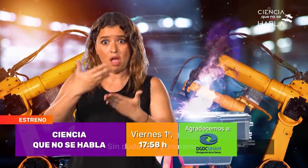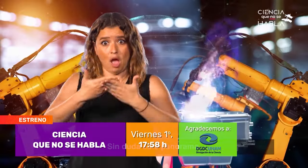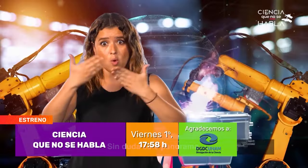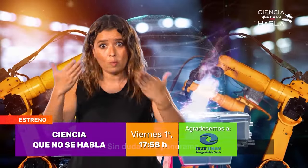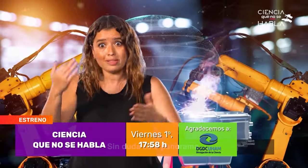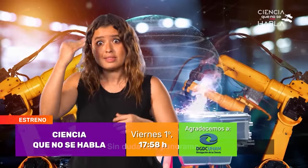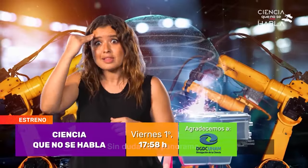Gracias.